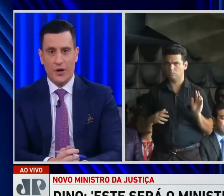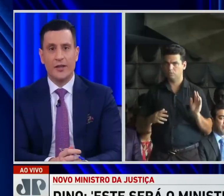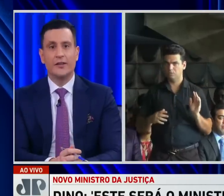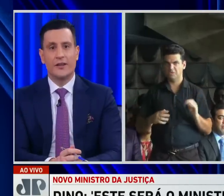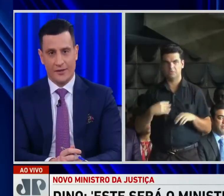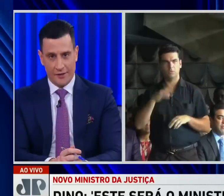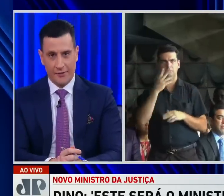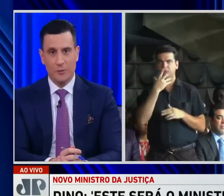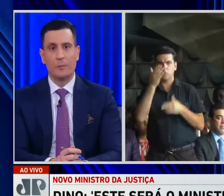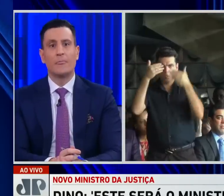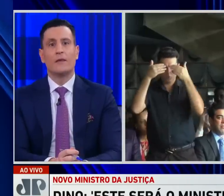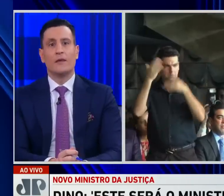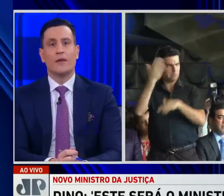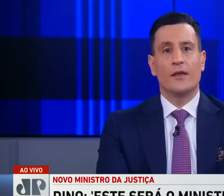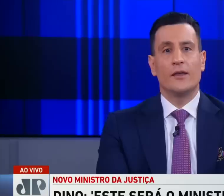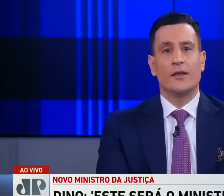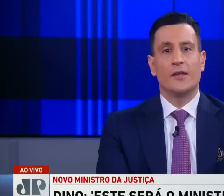para eu não cair em tentação.